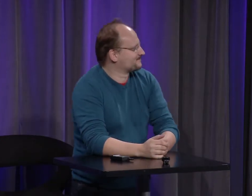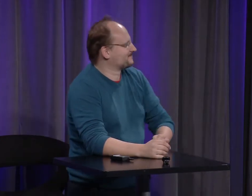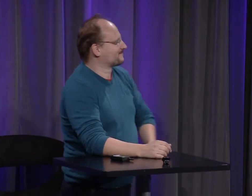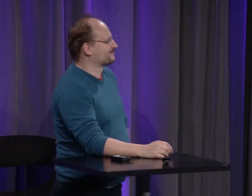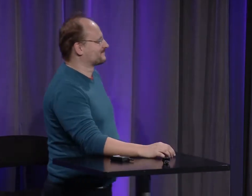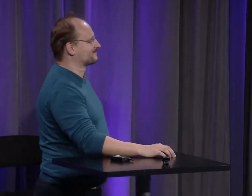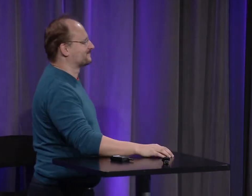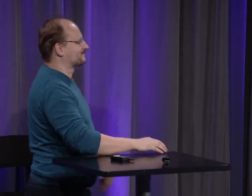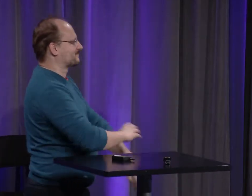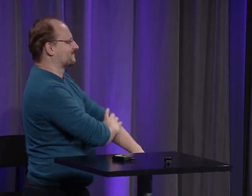dans des films c'est vrai